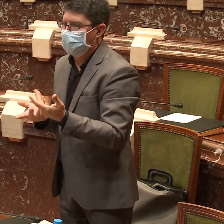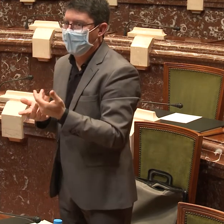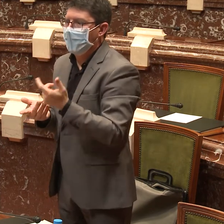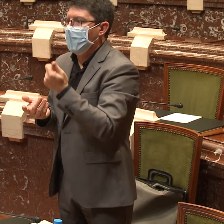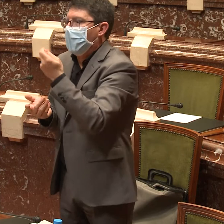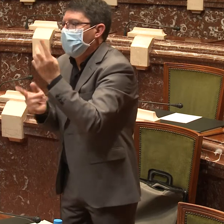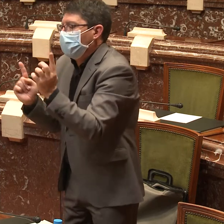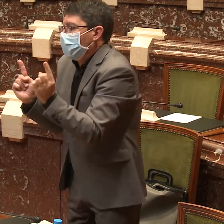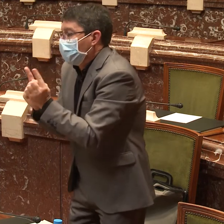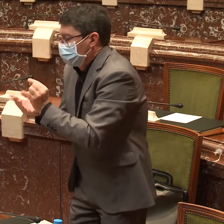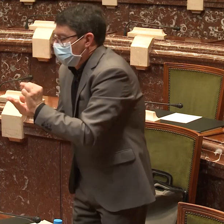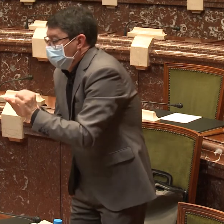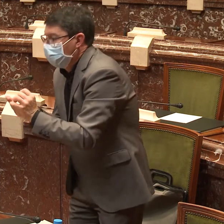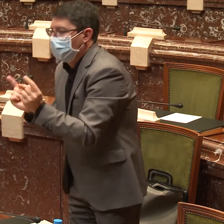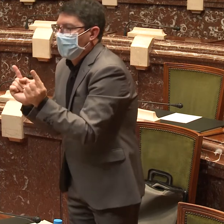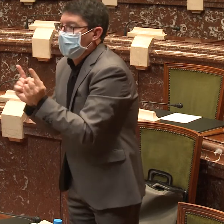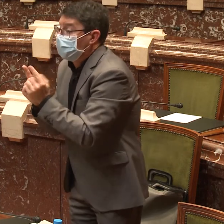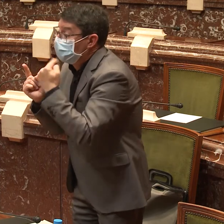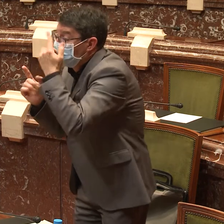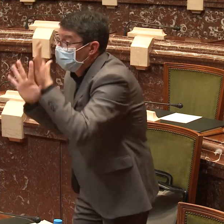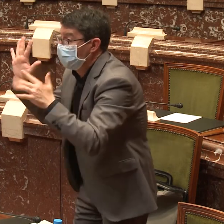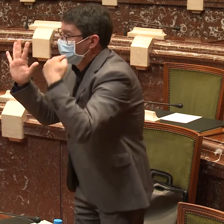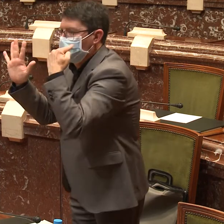que acentuaba más los síntomas que tenía.